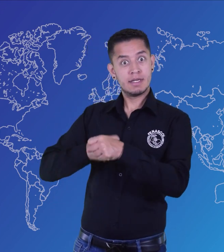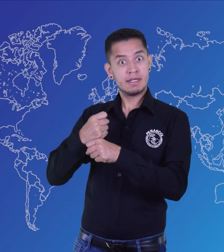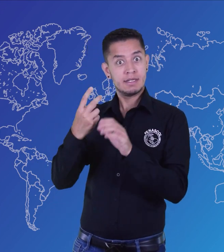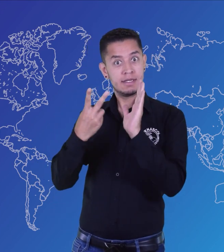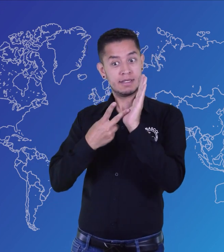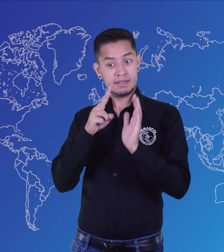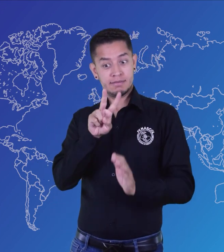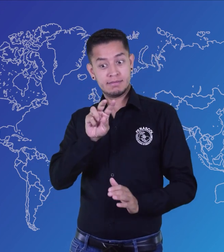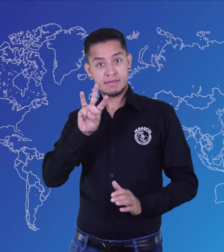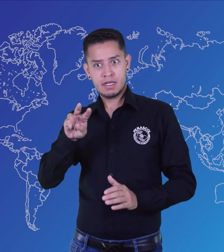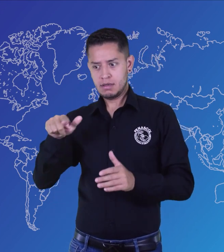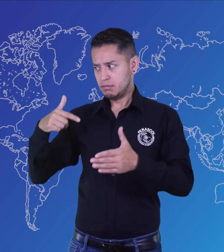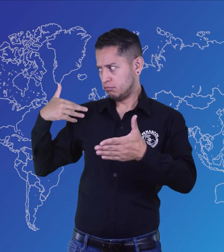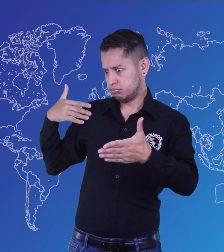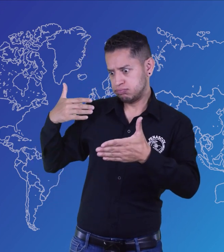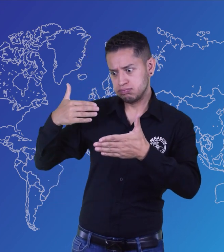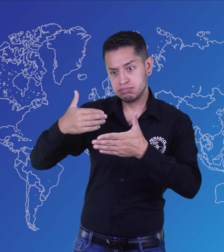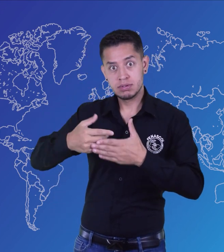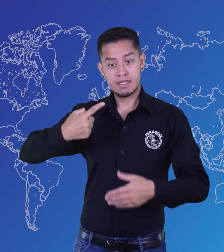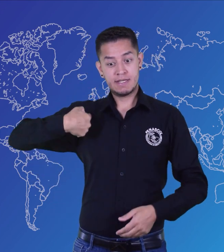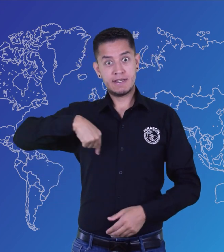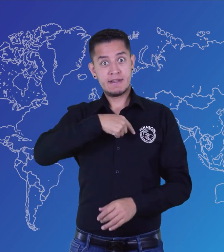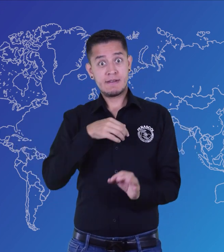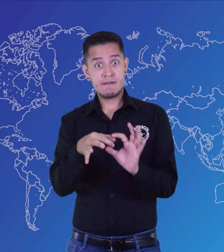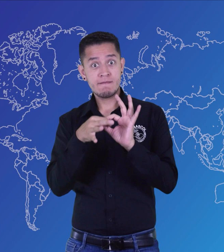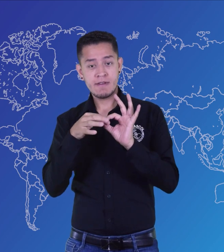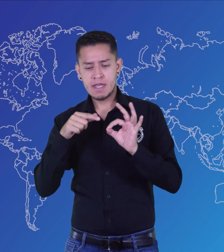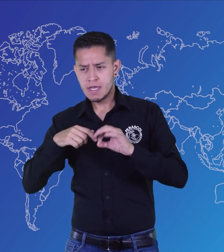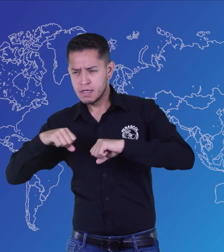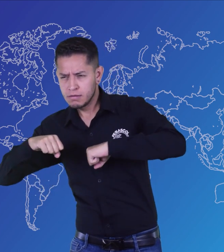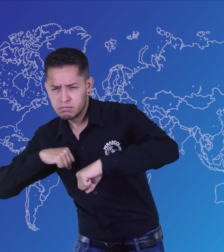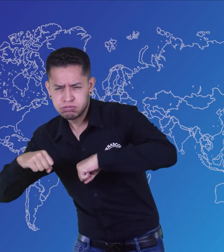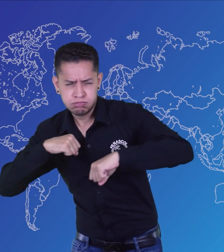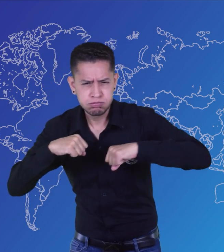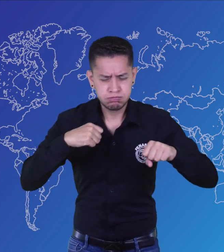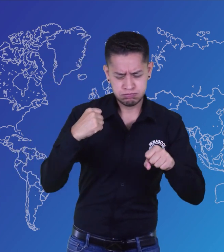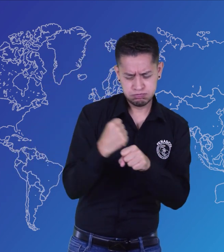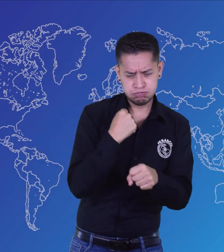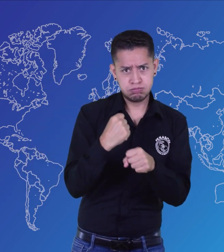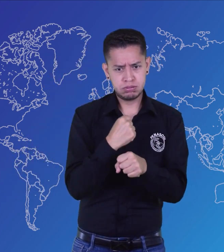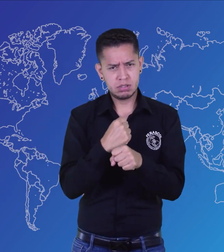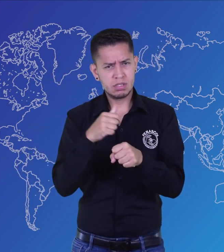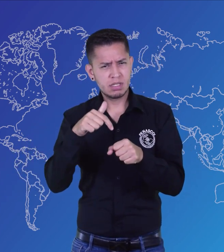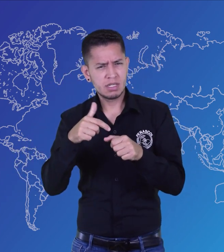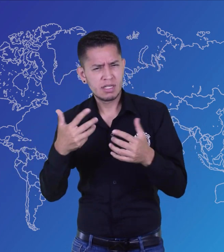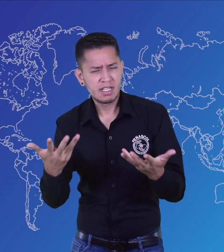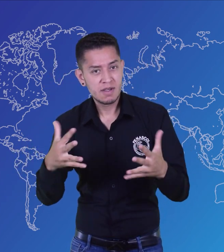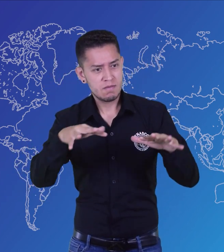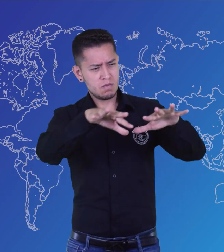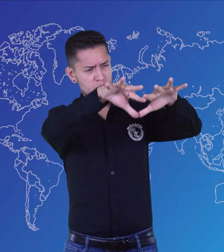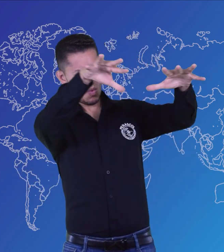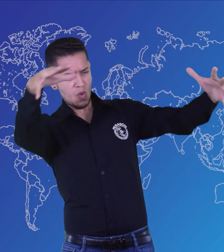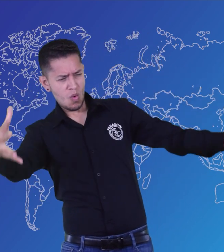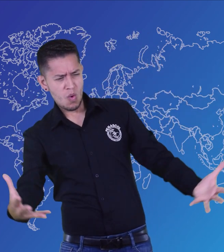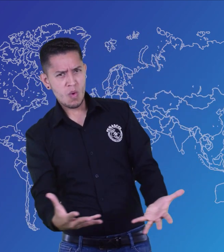A lo largo del año 2023, FENASCOL participó en diferentes eventos a nivel internacional.